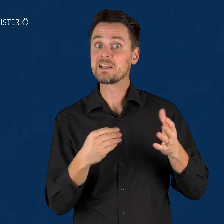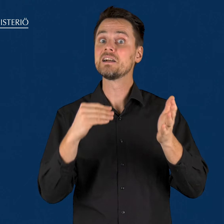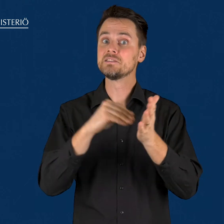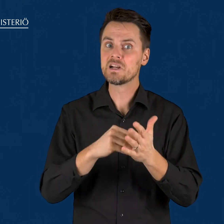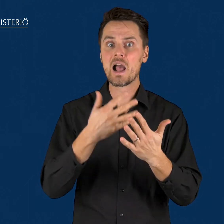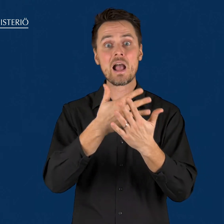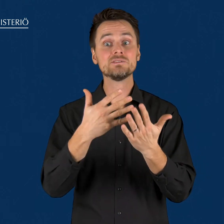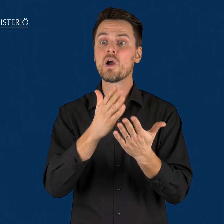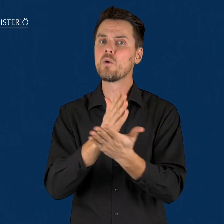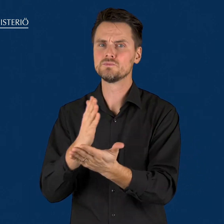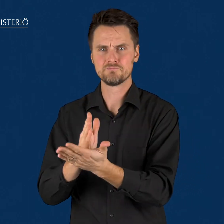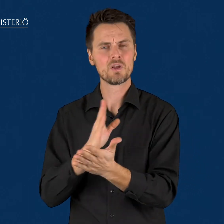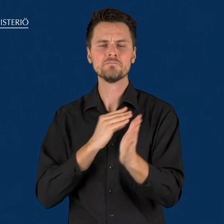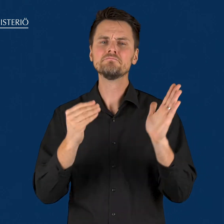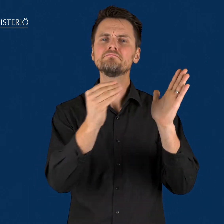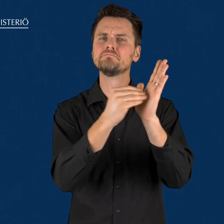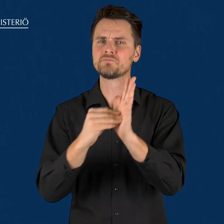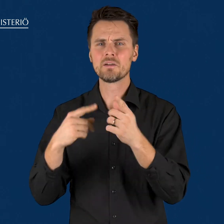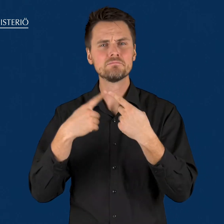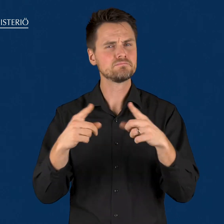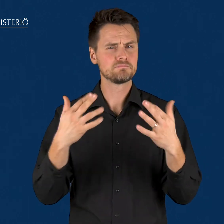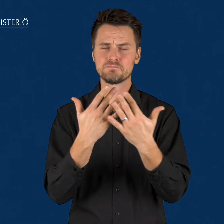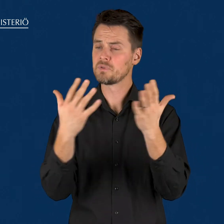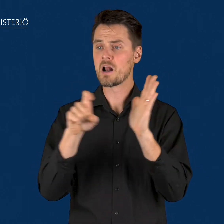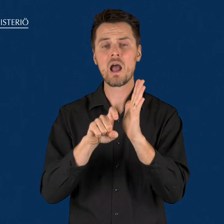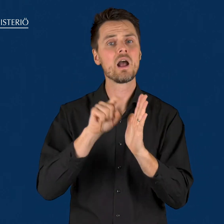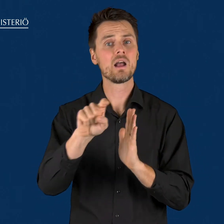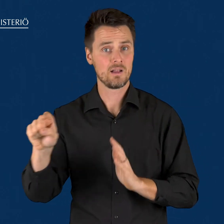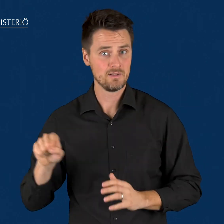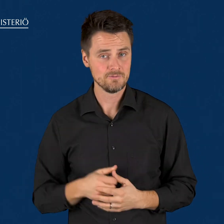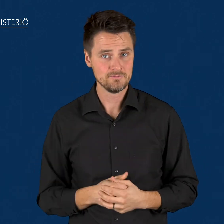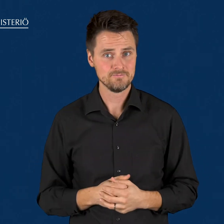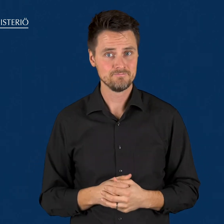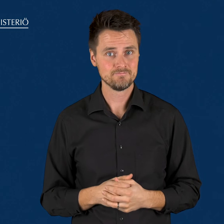Näiden lisäksi kielillisistä oikeuksista säädetään useissa eri laeissa.